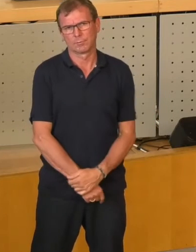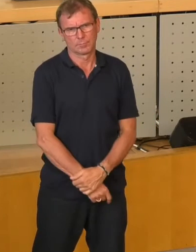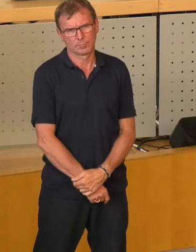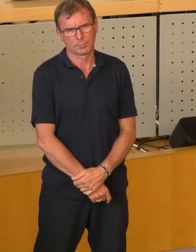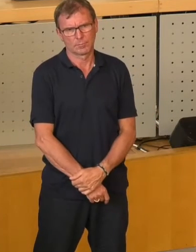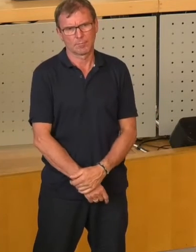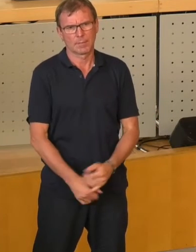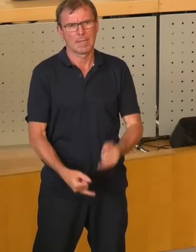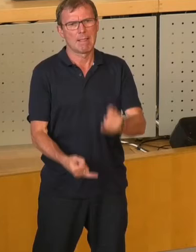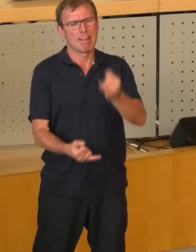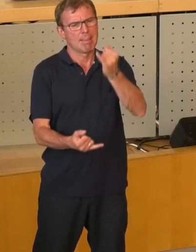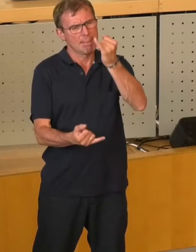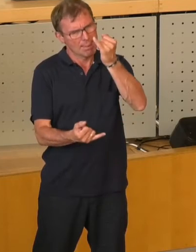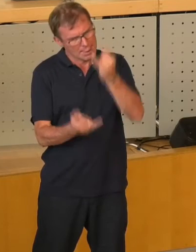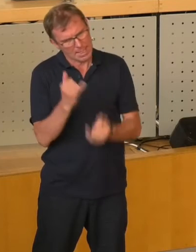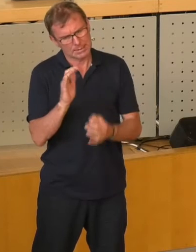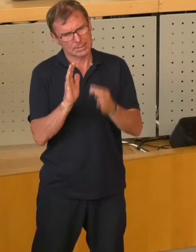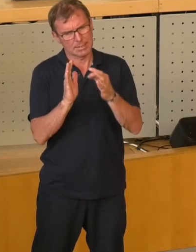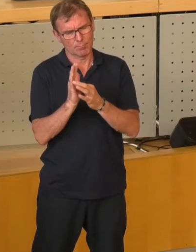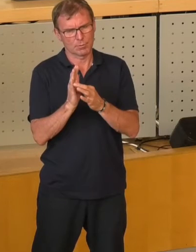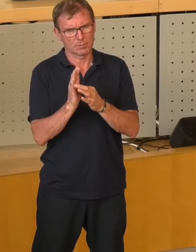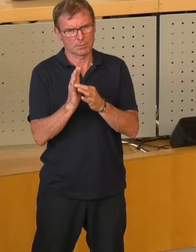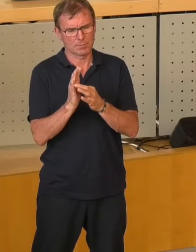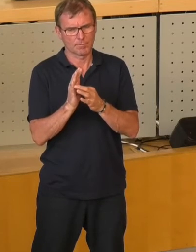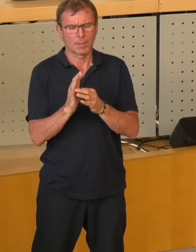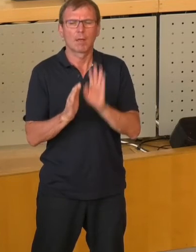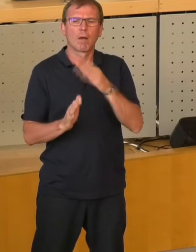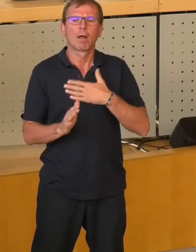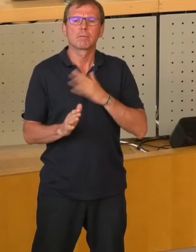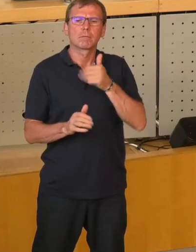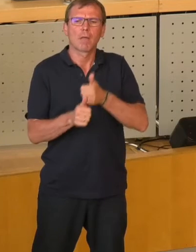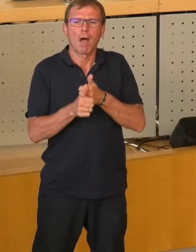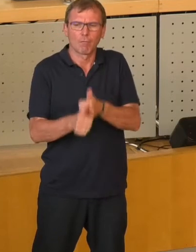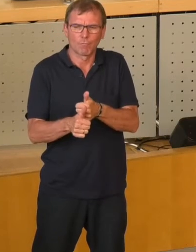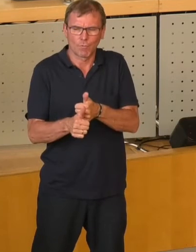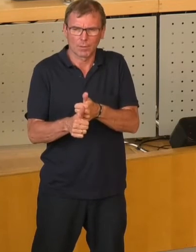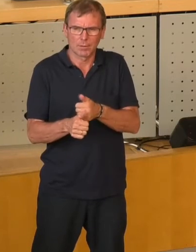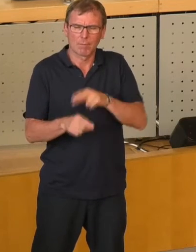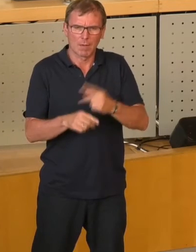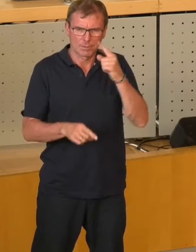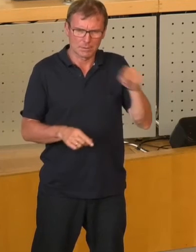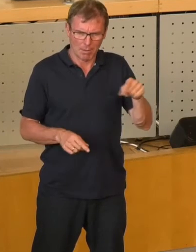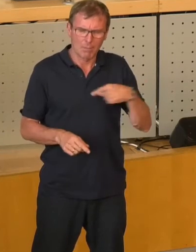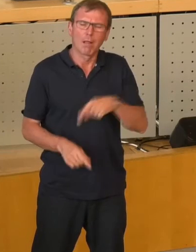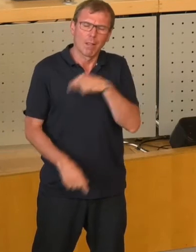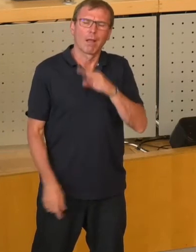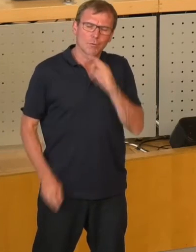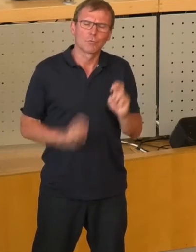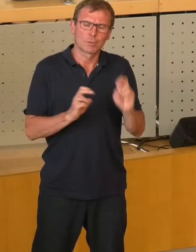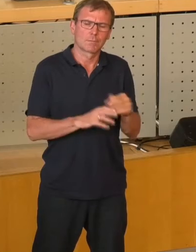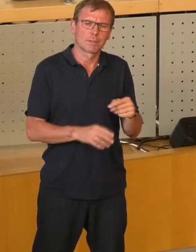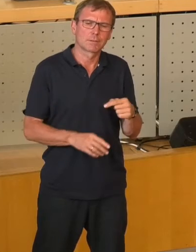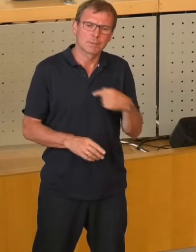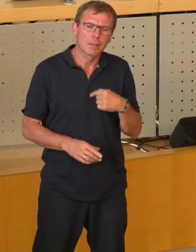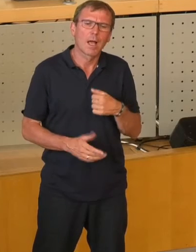Als Letztes noch einen Rat an meine Nachfolger. Ich bin ja lange genug immer auf dieses Rat gewesen und